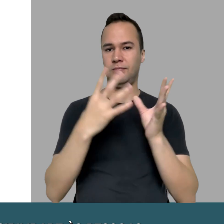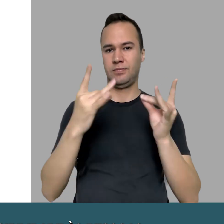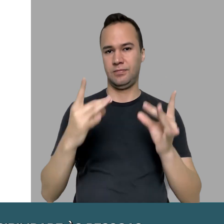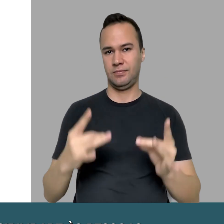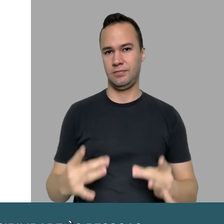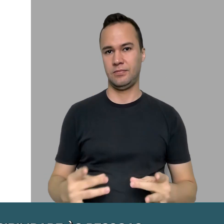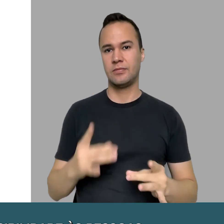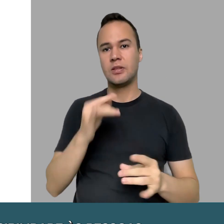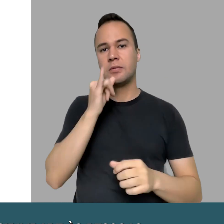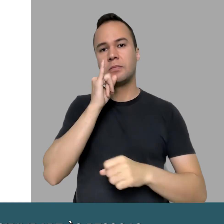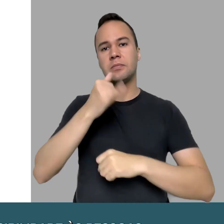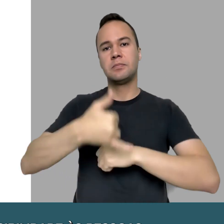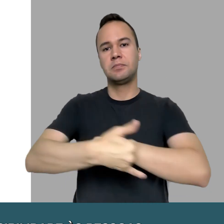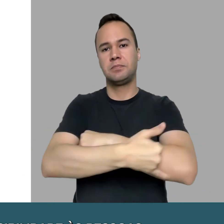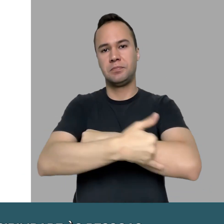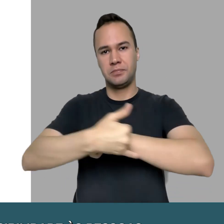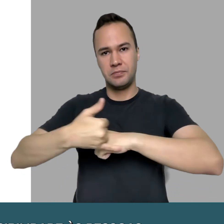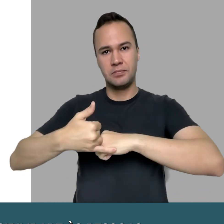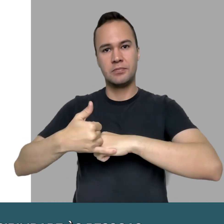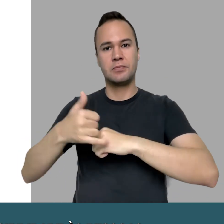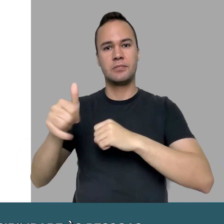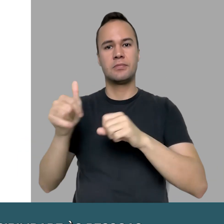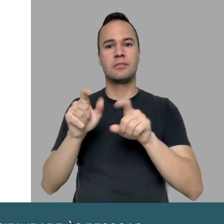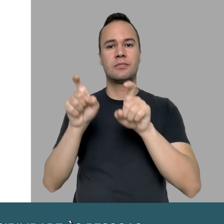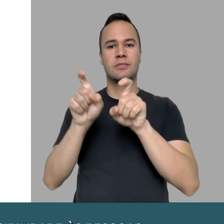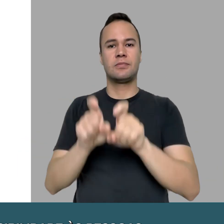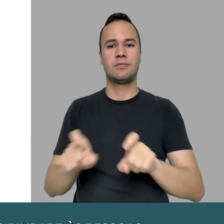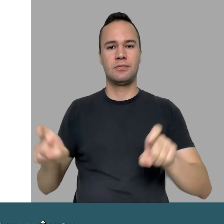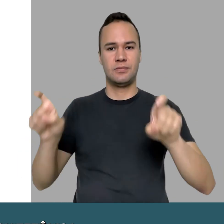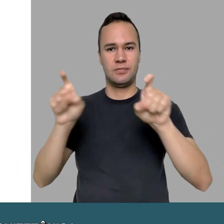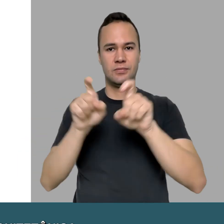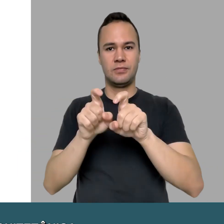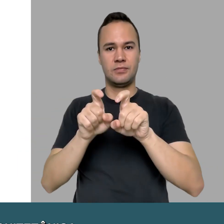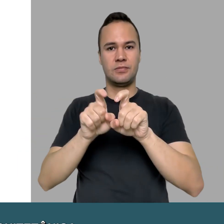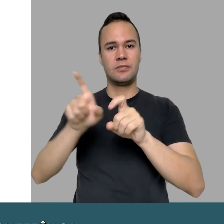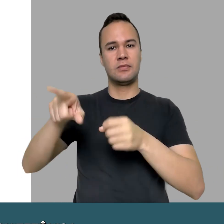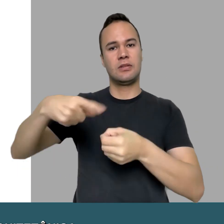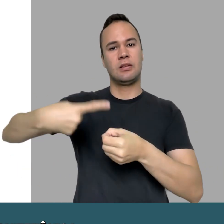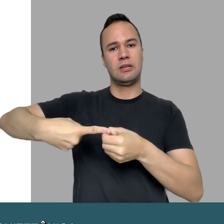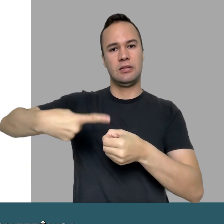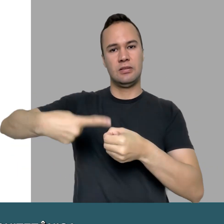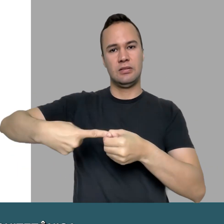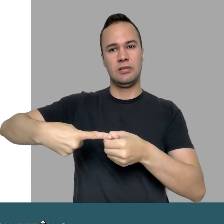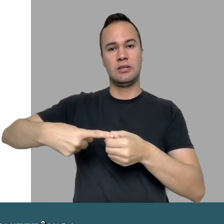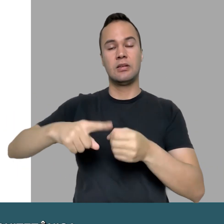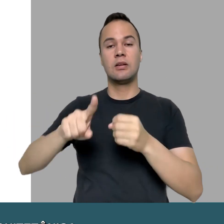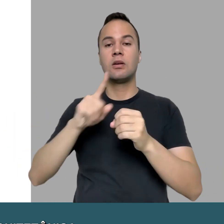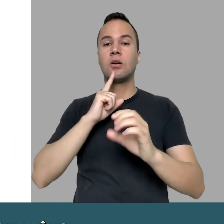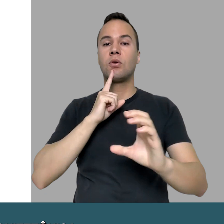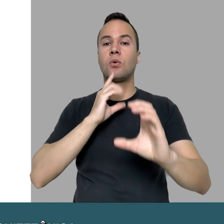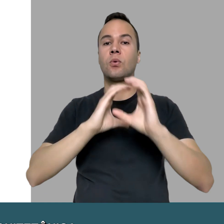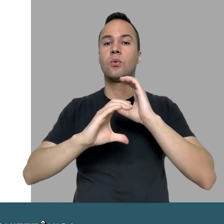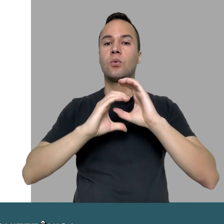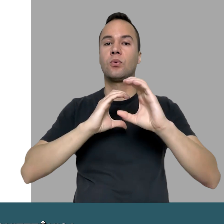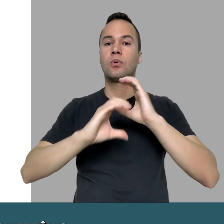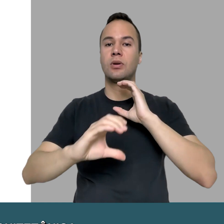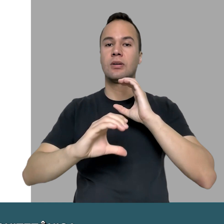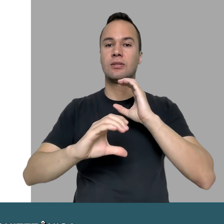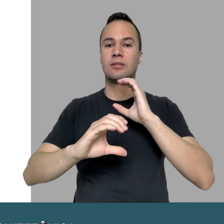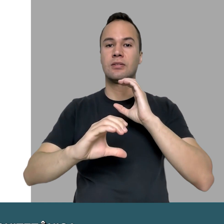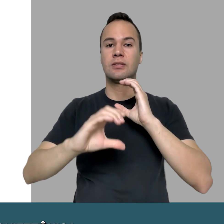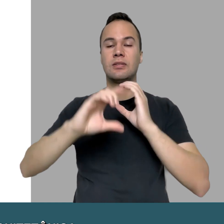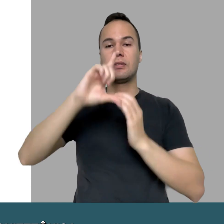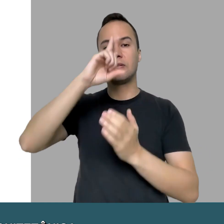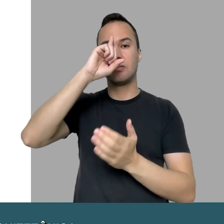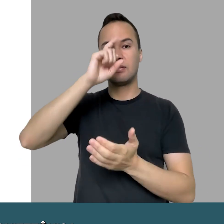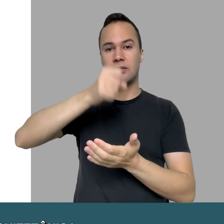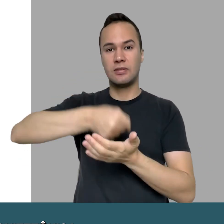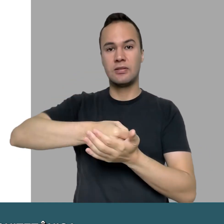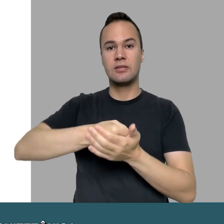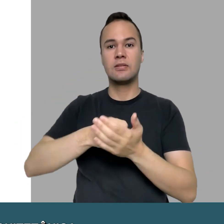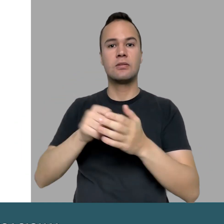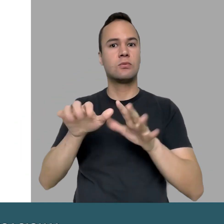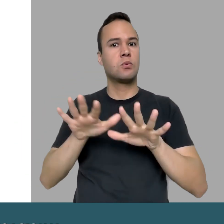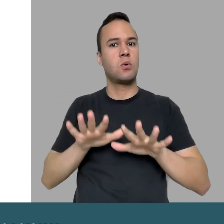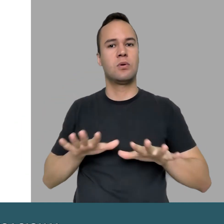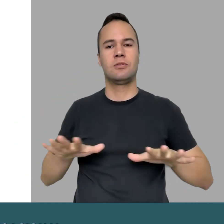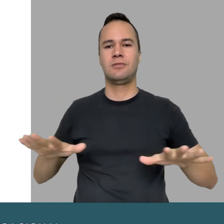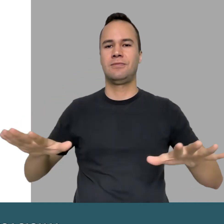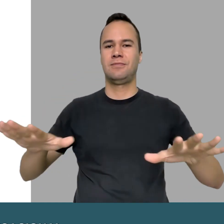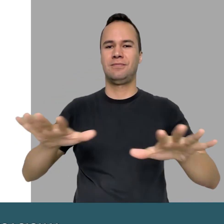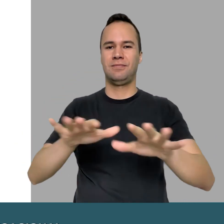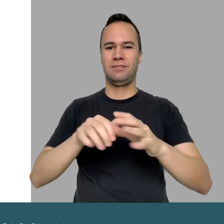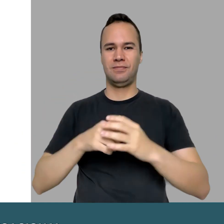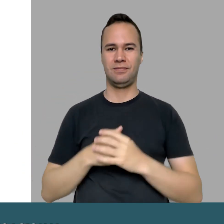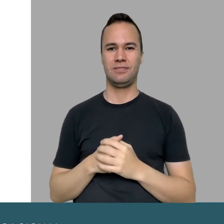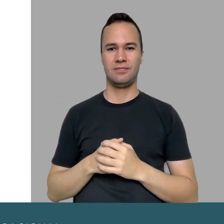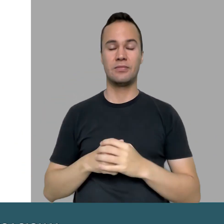deficiência em todas as suas diretrizes, como a arquitetônica, a digital, a urbanística, a